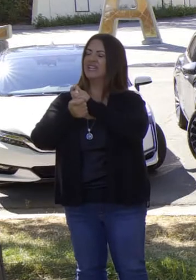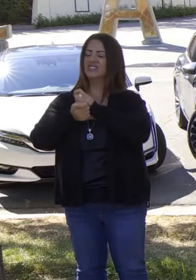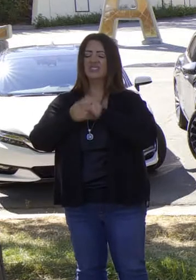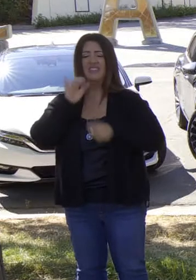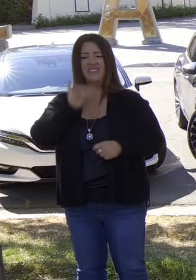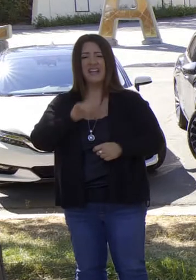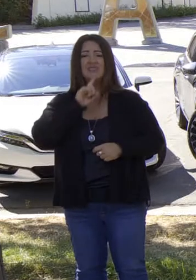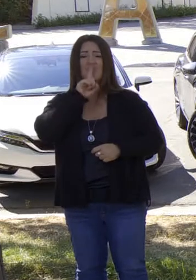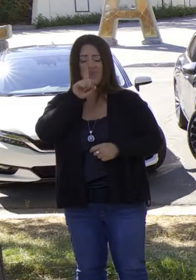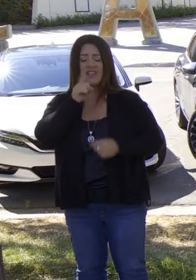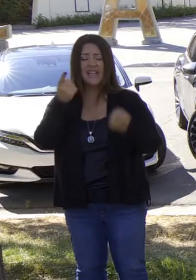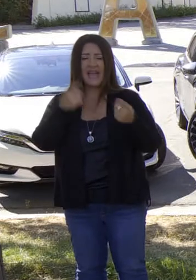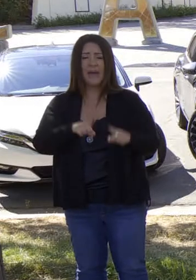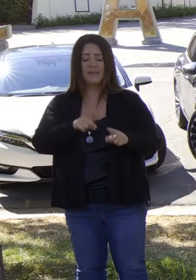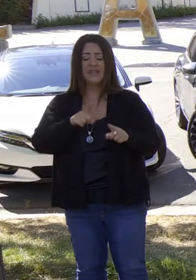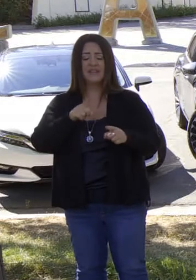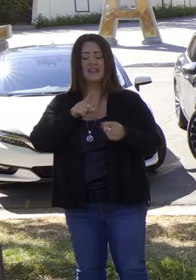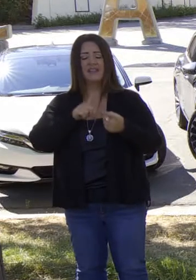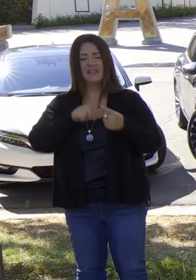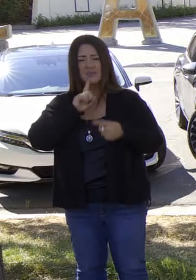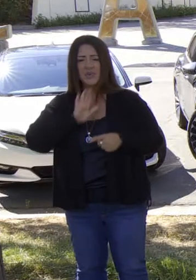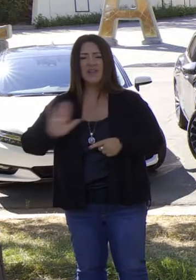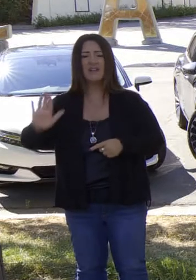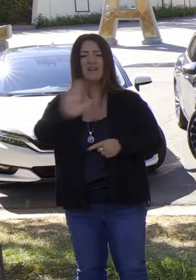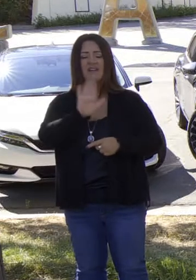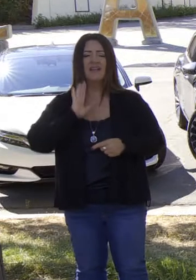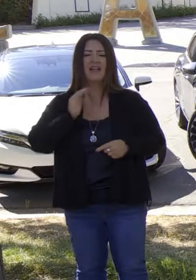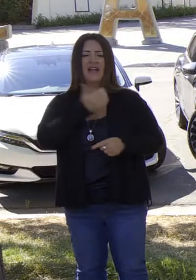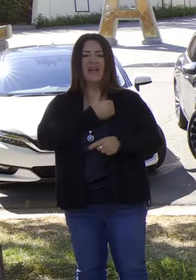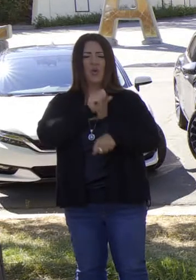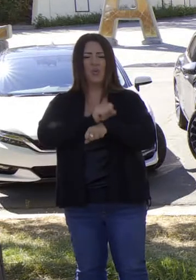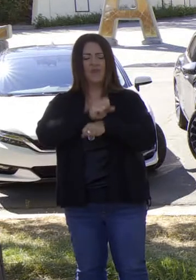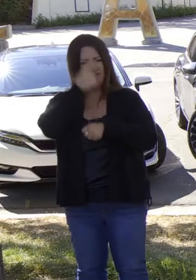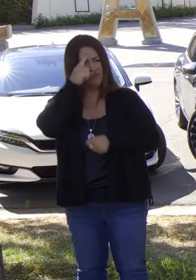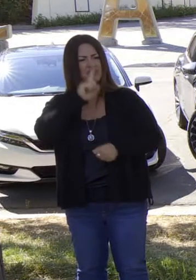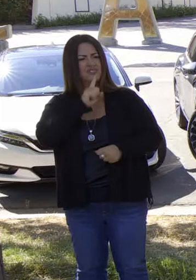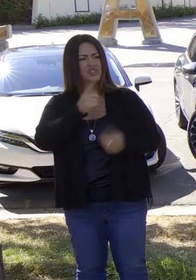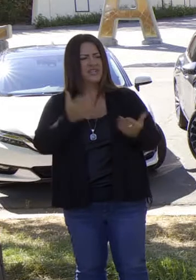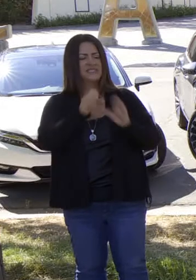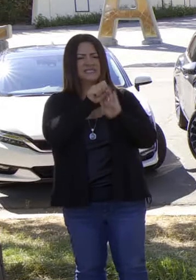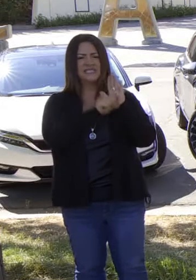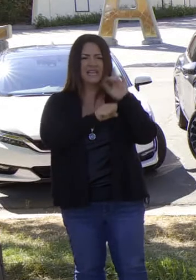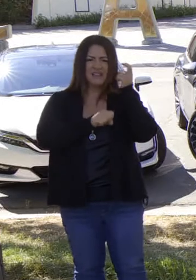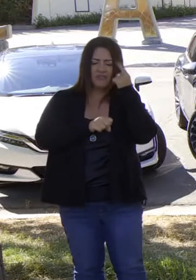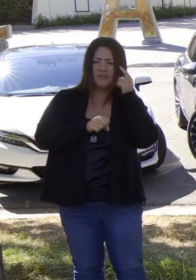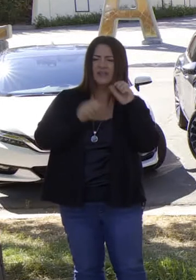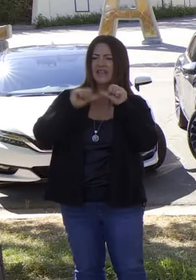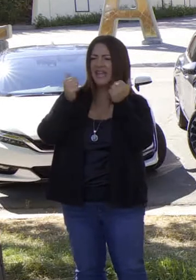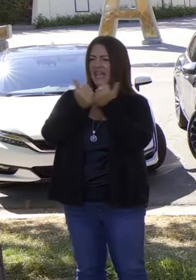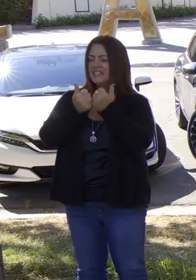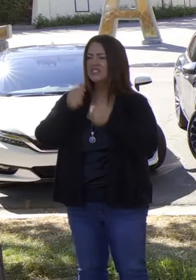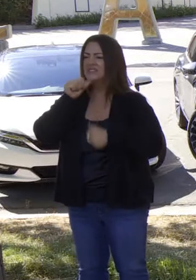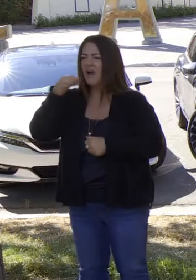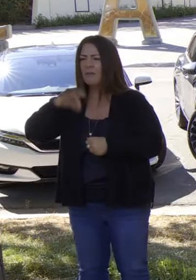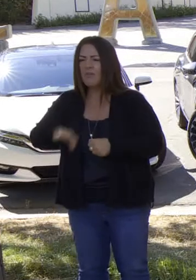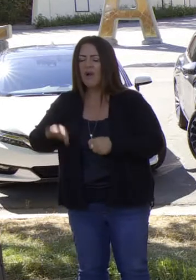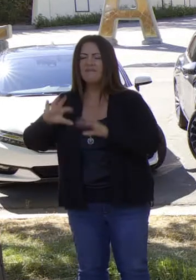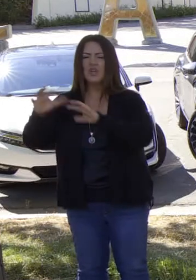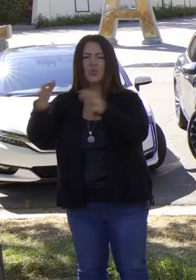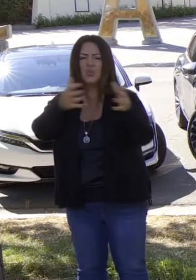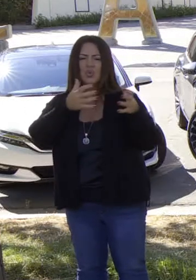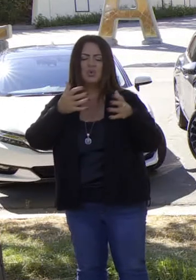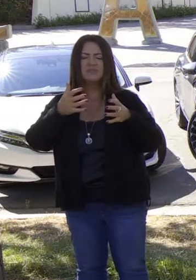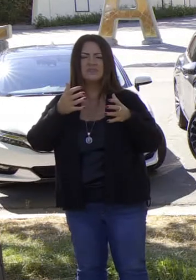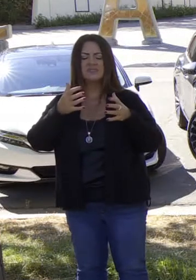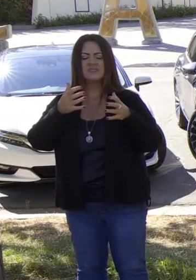realidad ante nosotros es la función de todos. El gobierno estatal, todas las agencias, ciudades, grupos